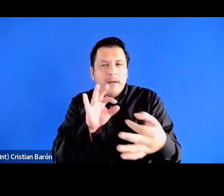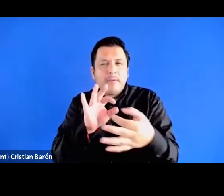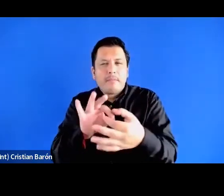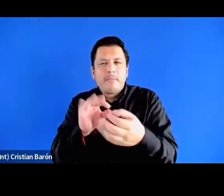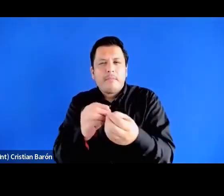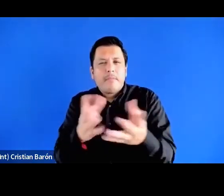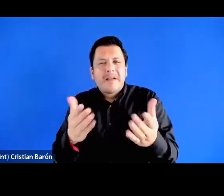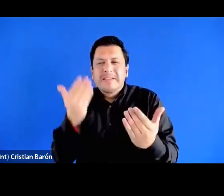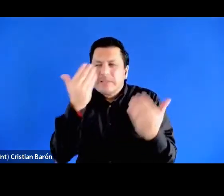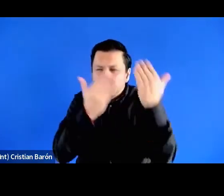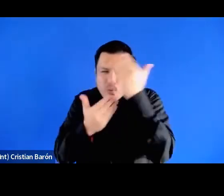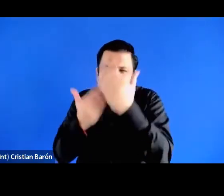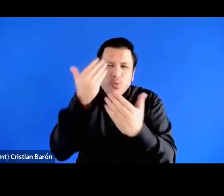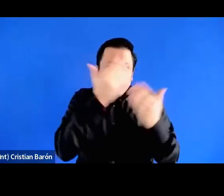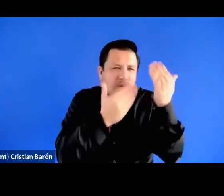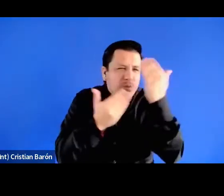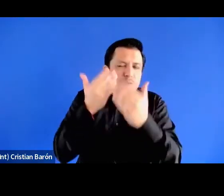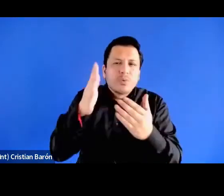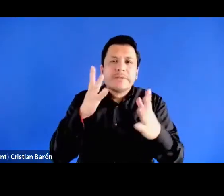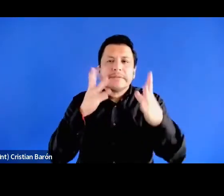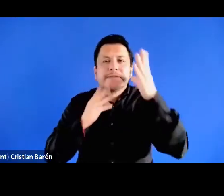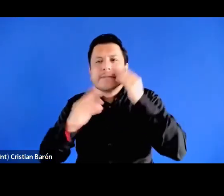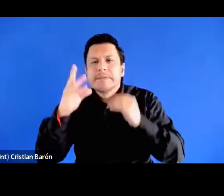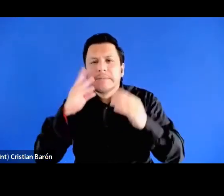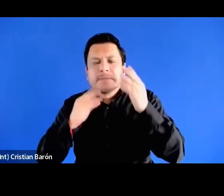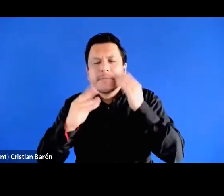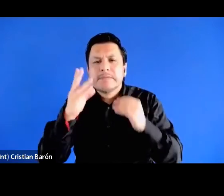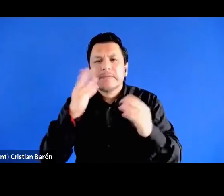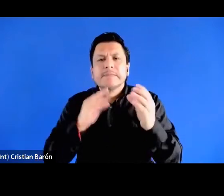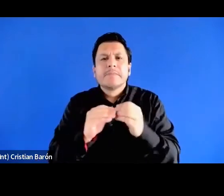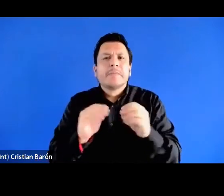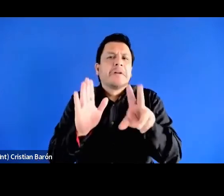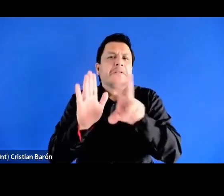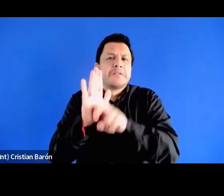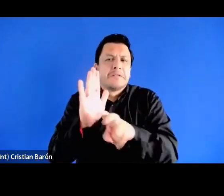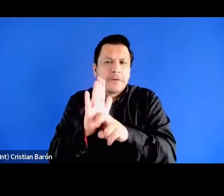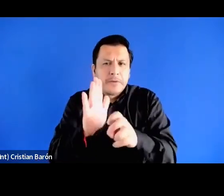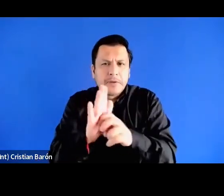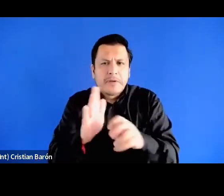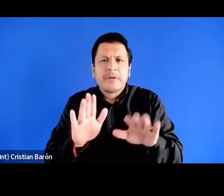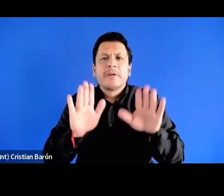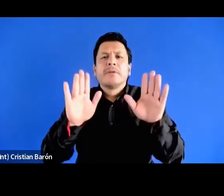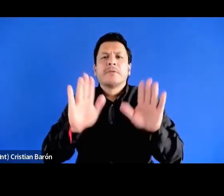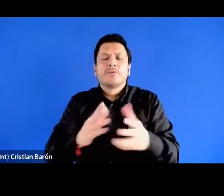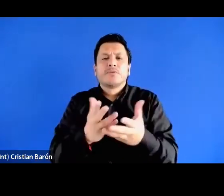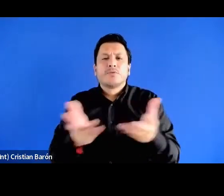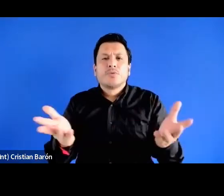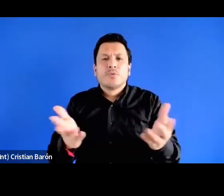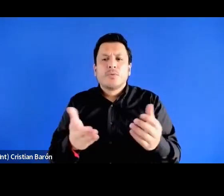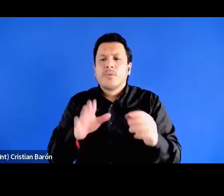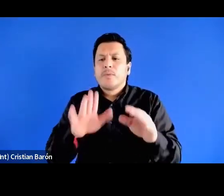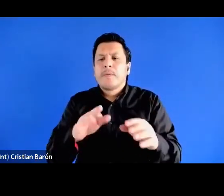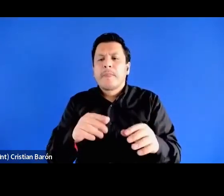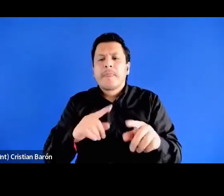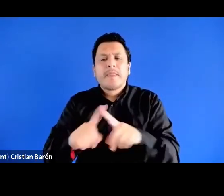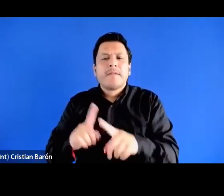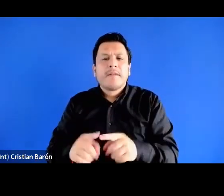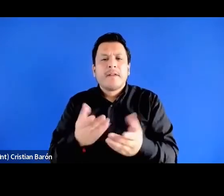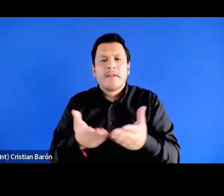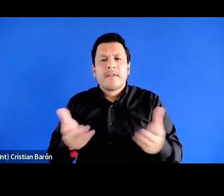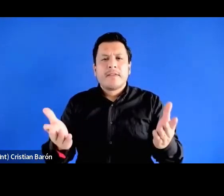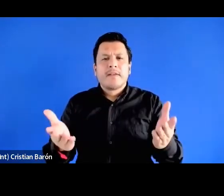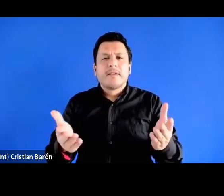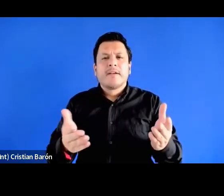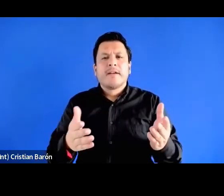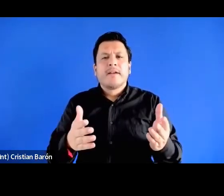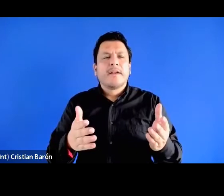estudos empíricos y también teóricos sobre las experiencias de